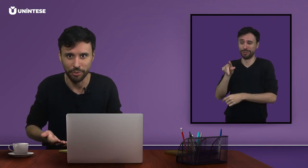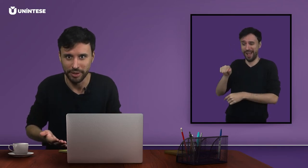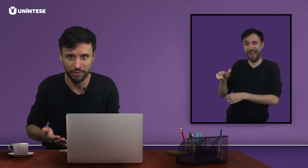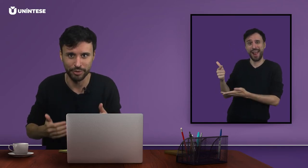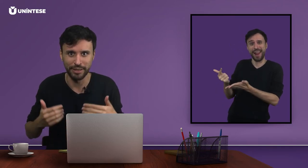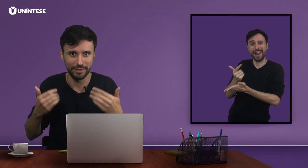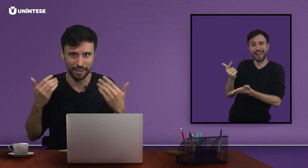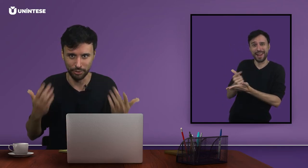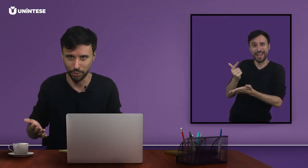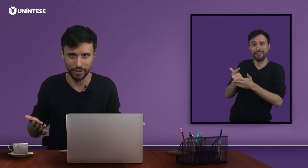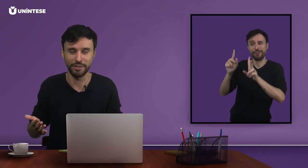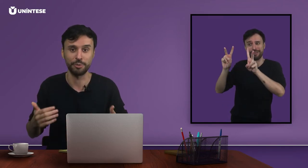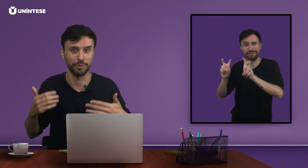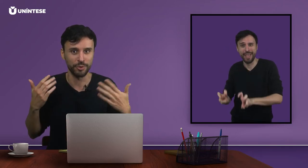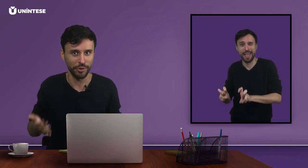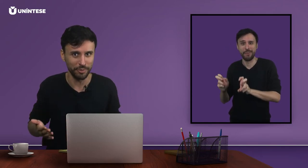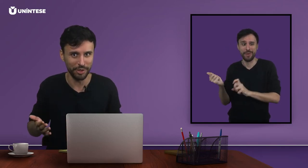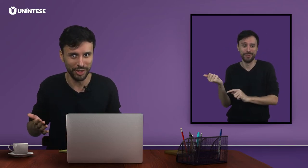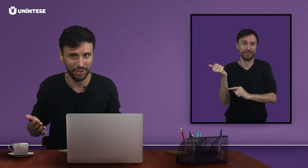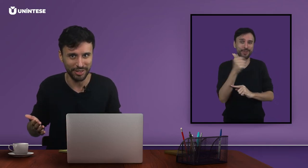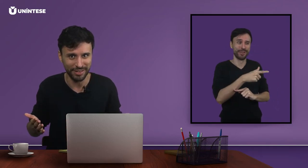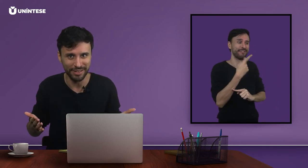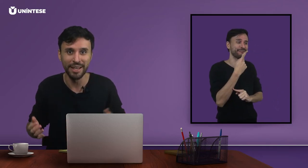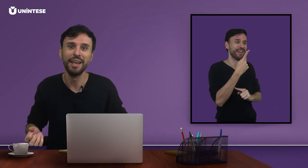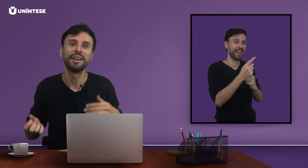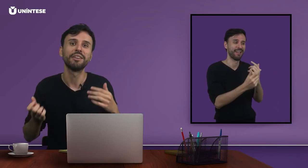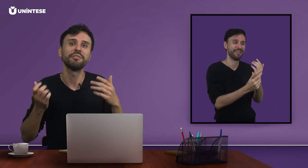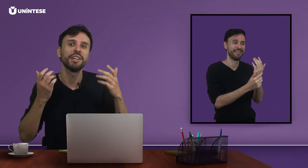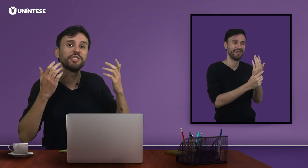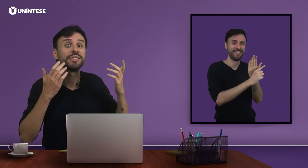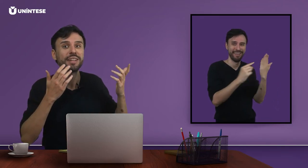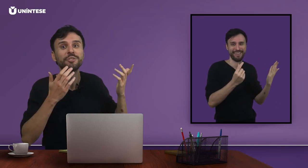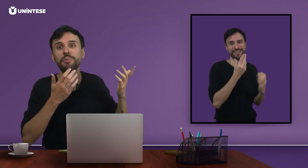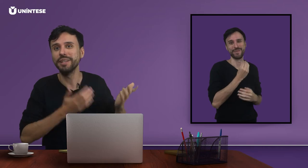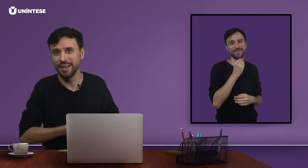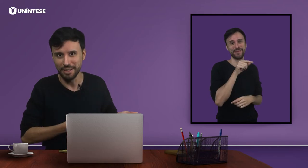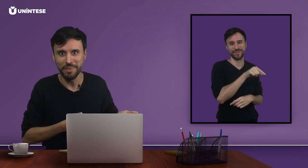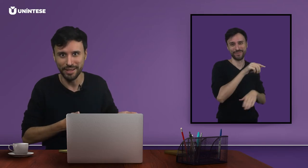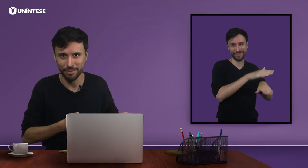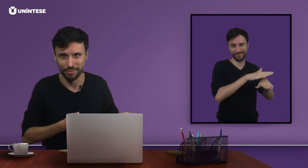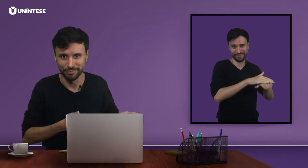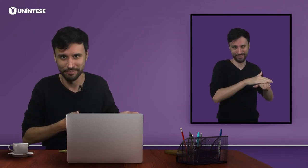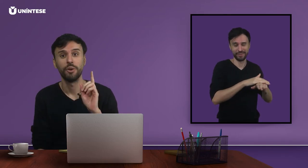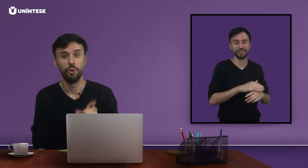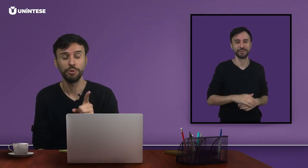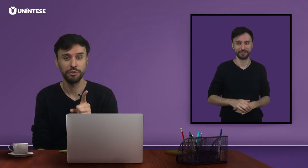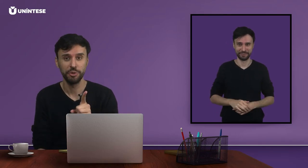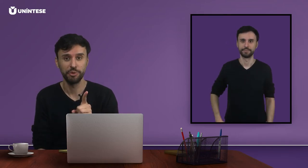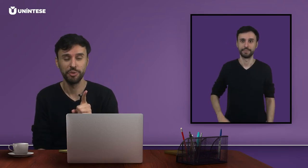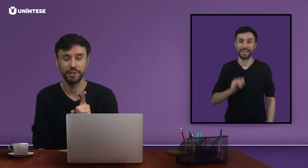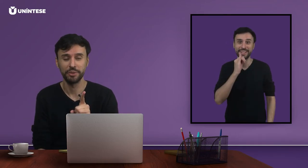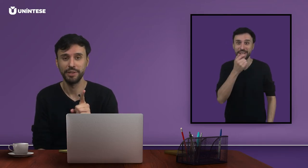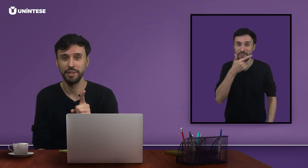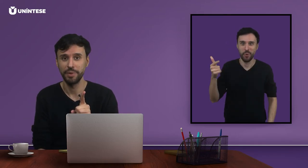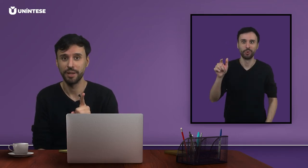livro da literatura, das produções do Machado de Assis, em vez de dizer sobre ele mesmo. Outro tipo de metonímia